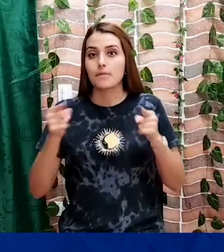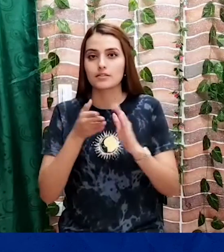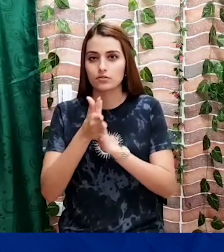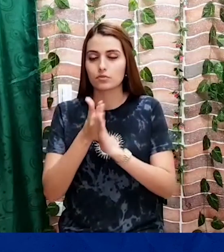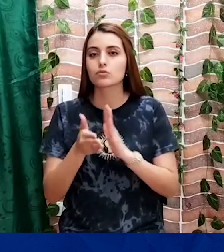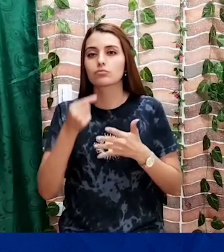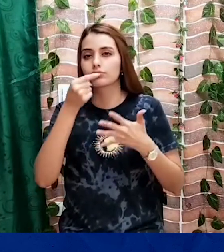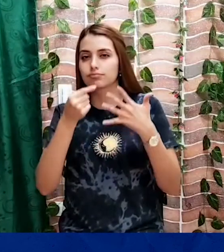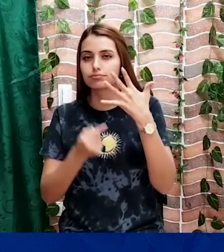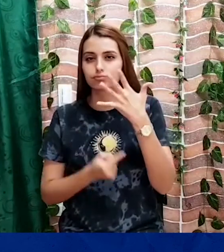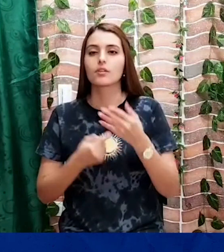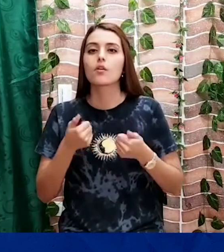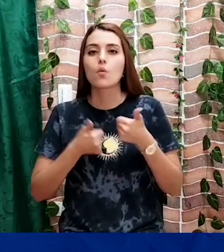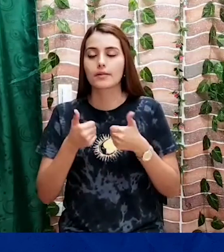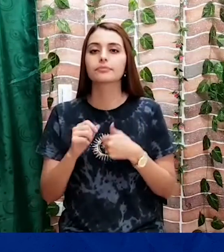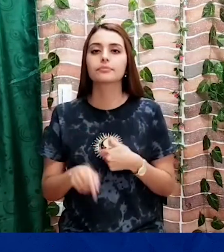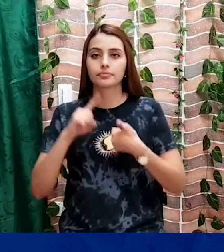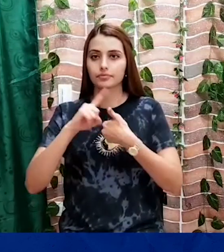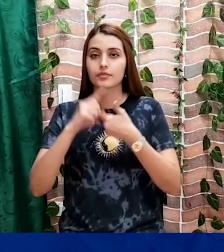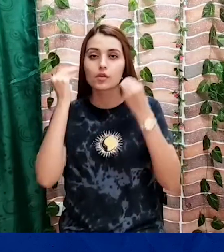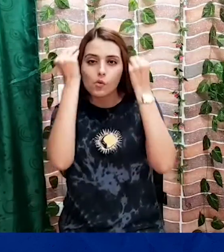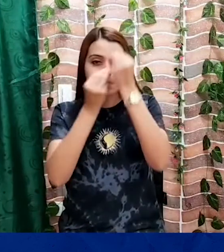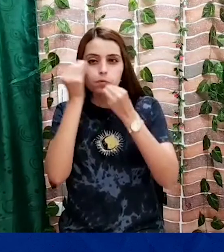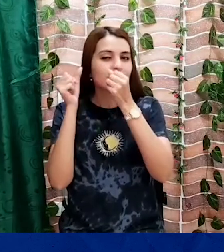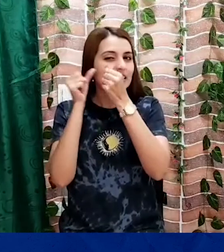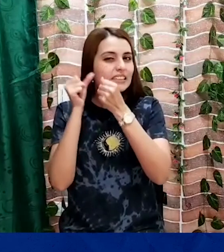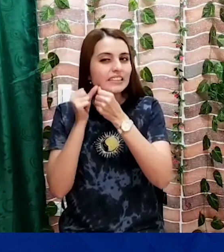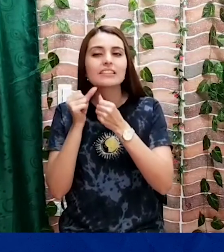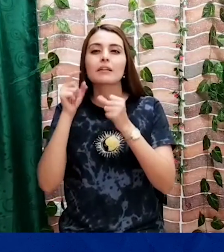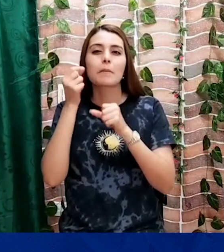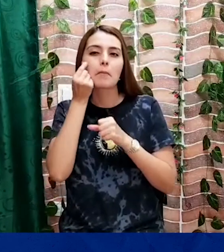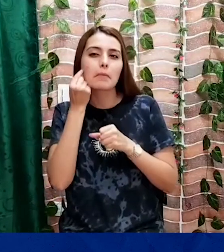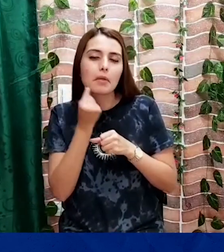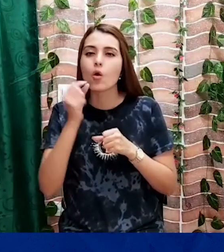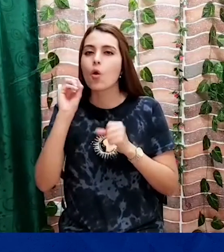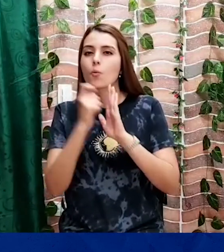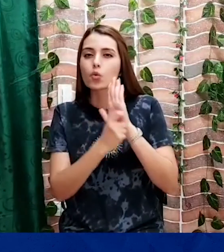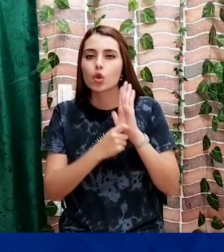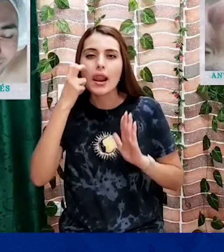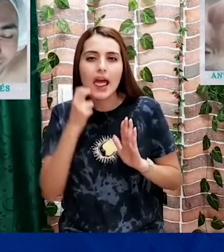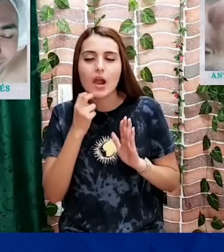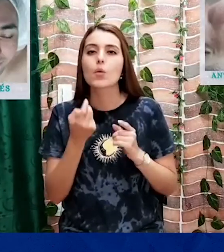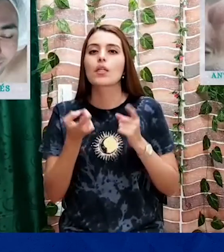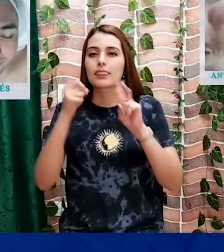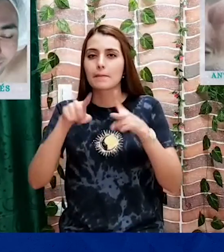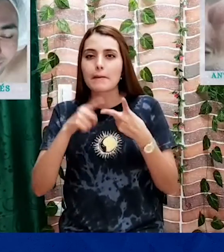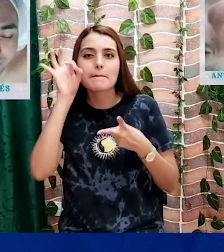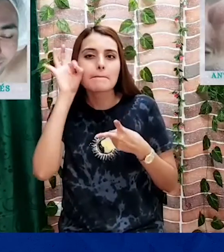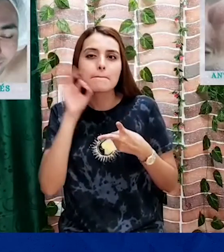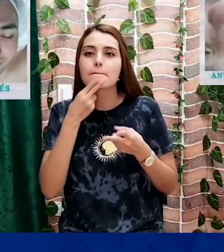Ahora les contaré un poco sobre nuestros servicios. Uno de ellos es la limpieza facial, extracción manual de comedones